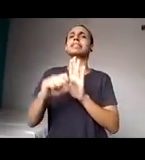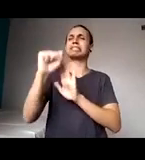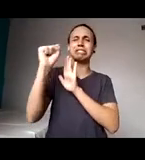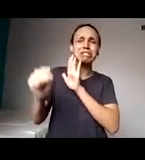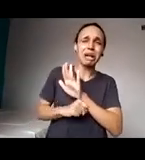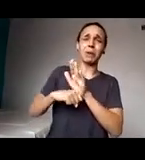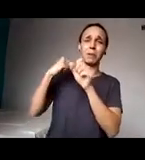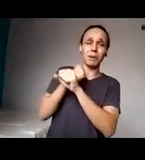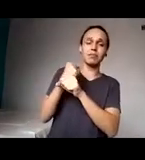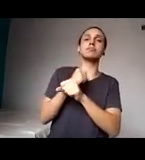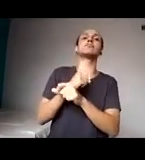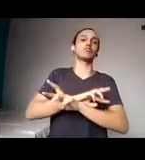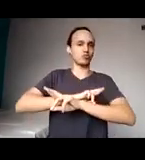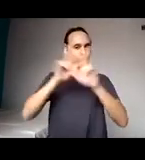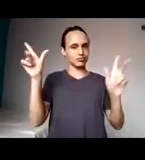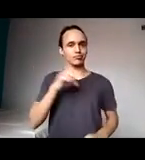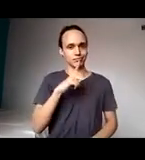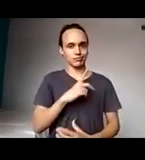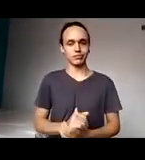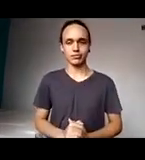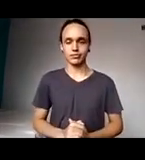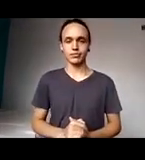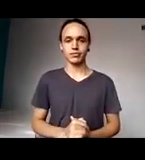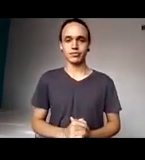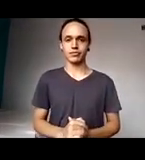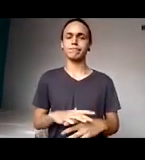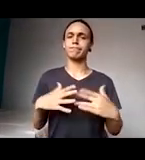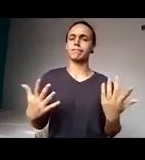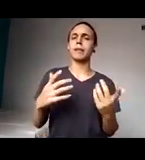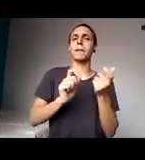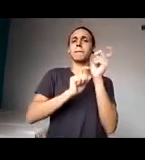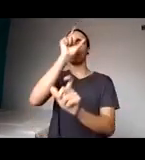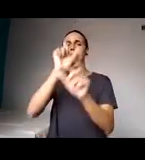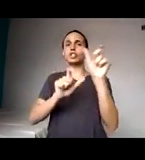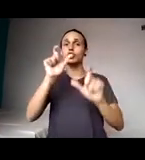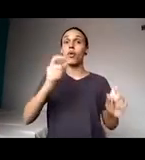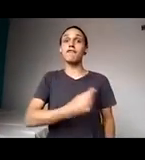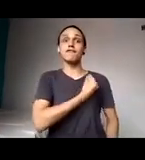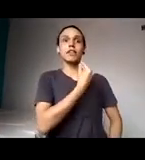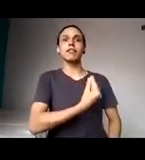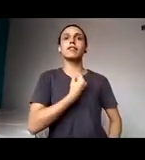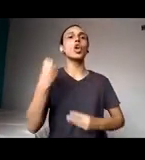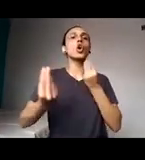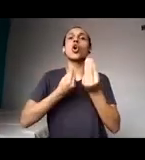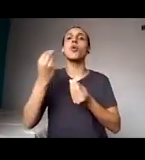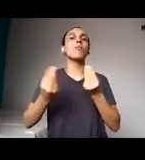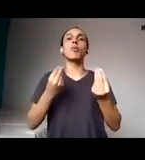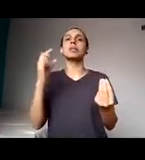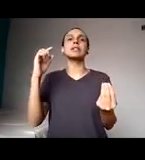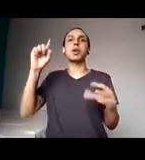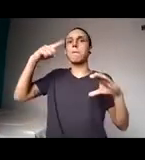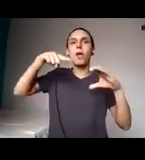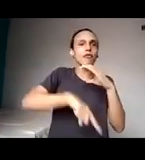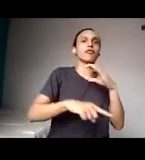as pessoas vivem no mundo da surdez, vivem no mundo da cegueira, vivem no mundo dos cadeirantes,